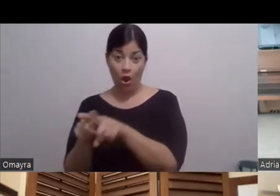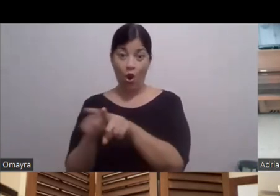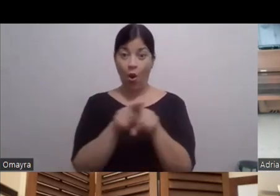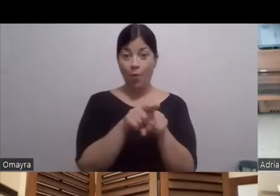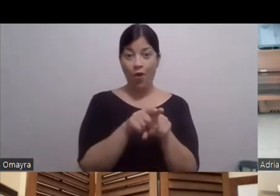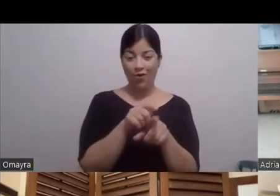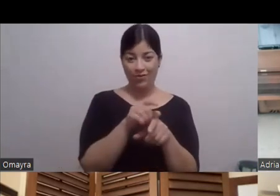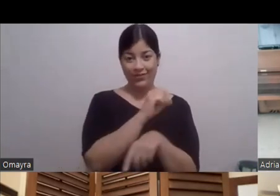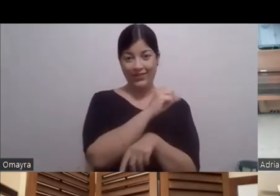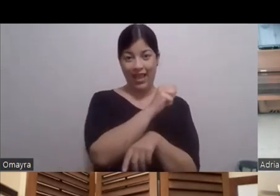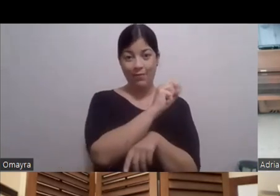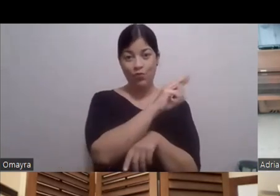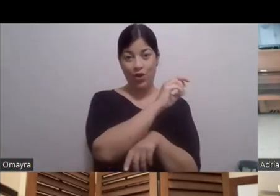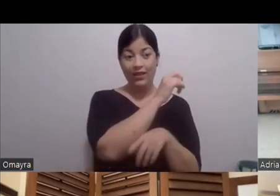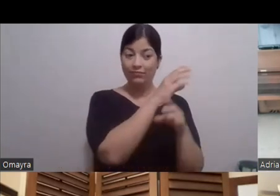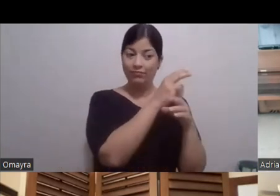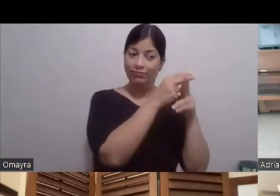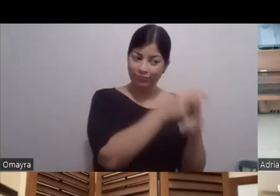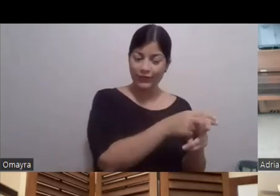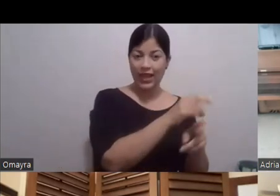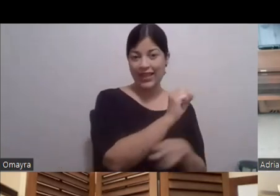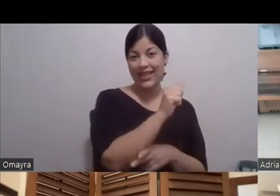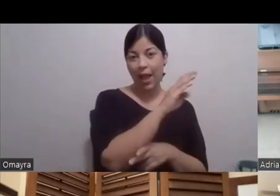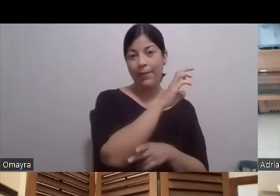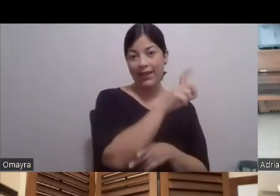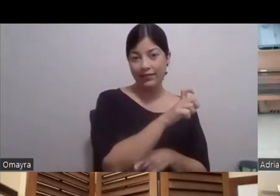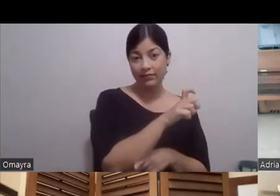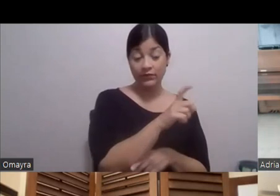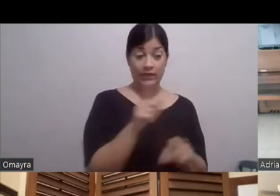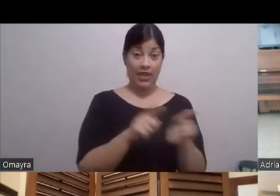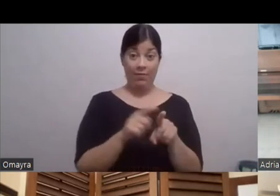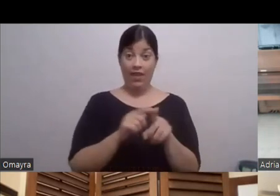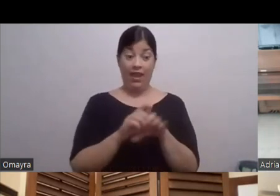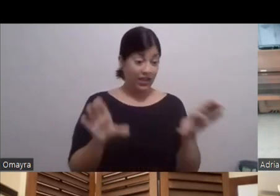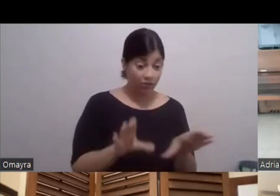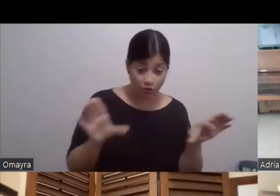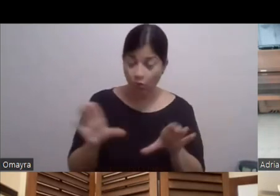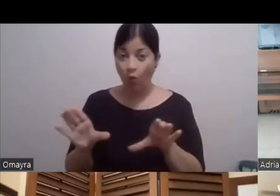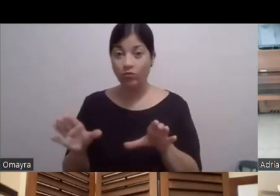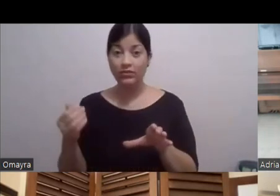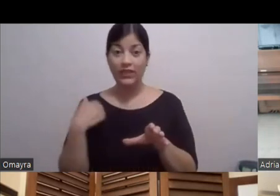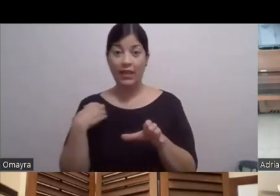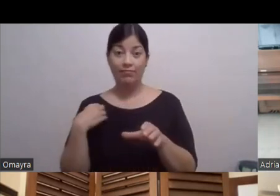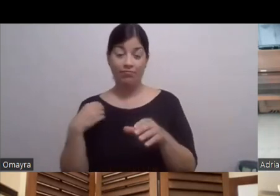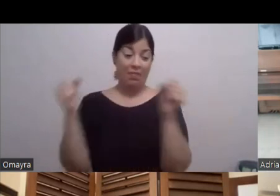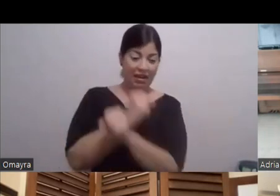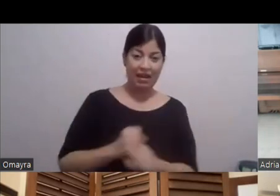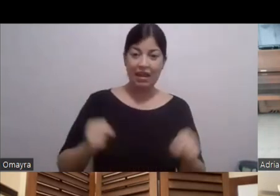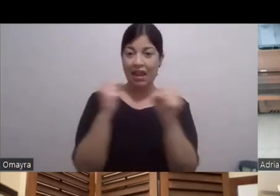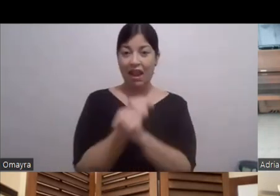Este Es una película De acción también Al mismo tiempo Tiene acción Hay peleas a machetazo Este Ahí Es un drama Heavy